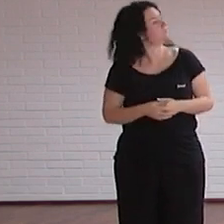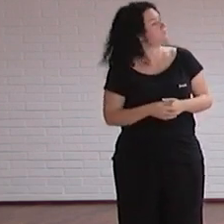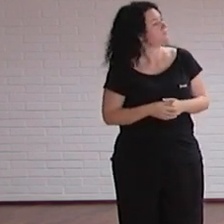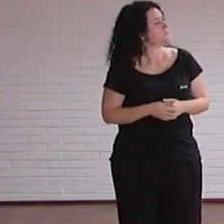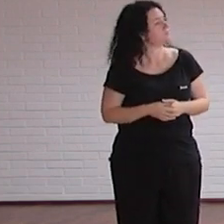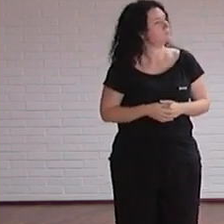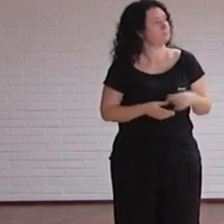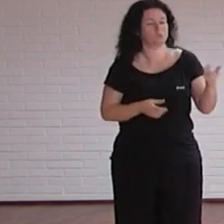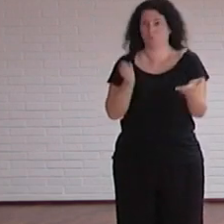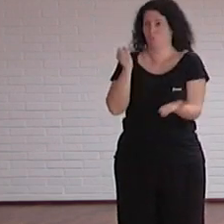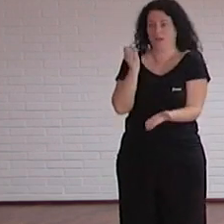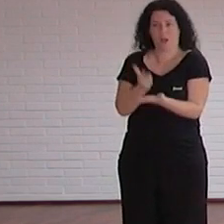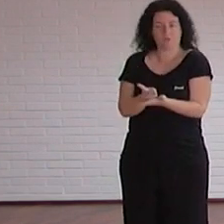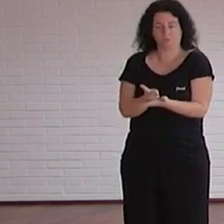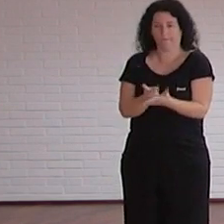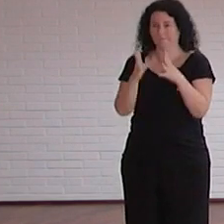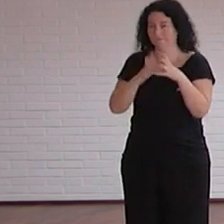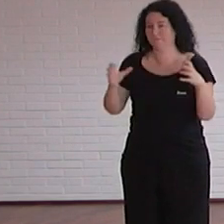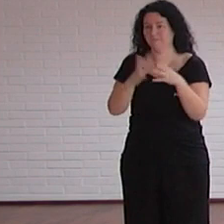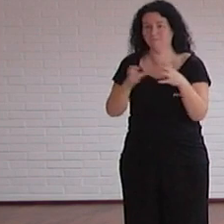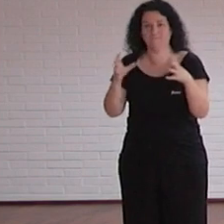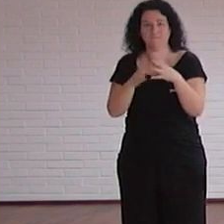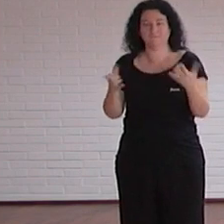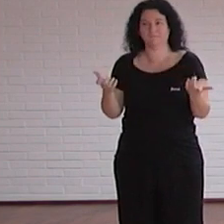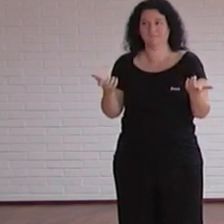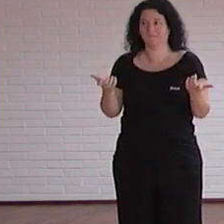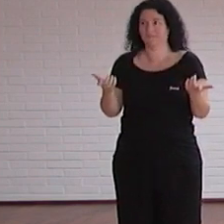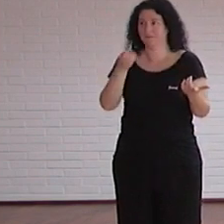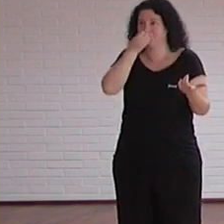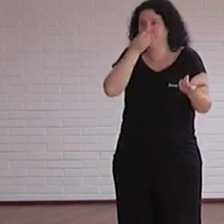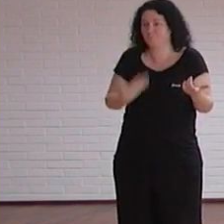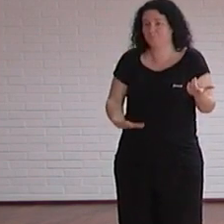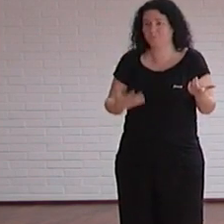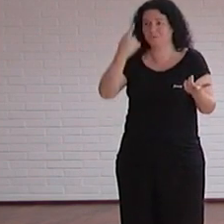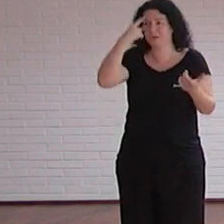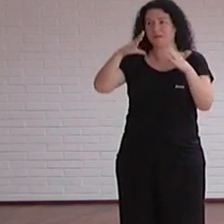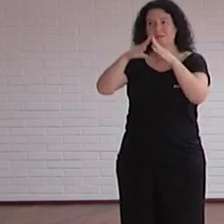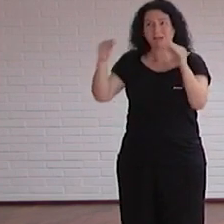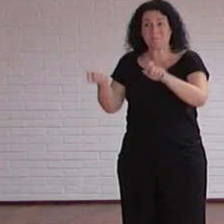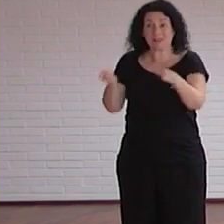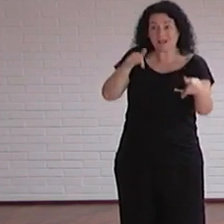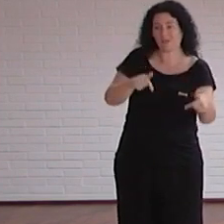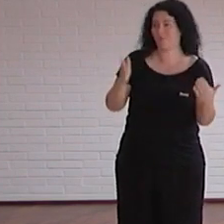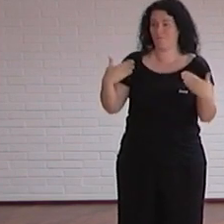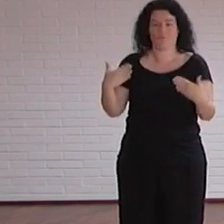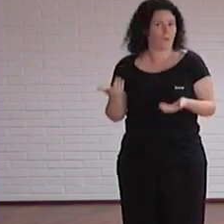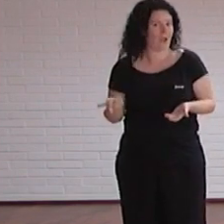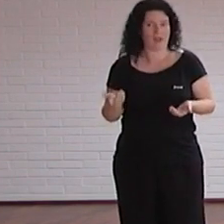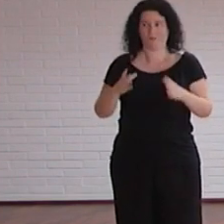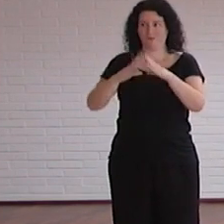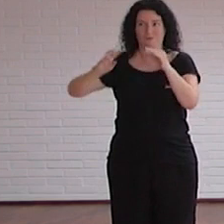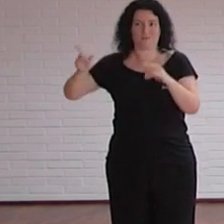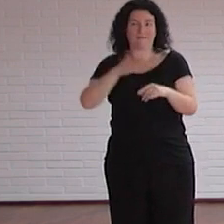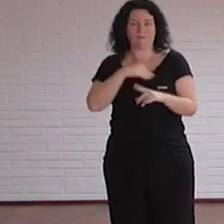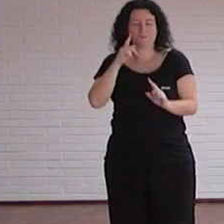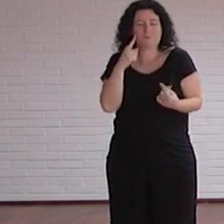es un reto muy importante apasionante no somos conscientes de universidades que ya tengan algo similar así que pues en ese caso queremos ser